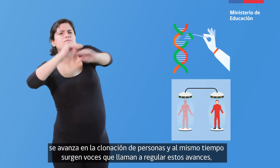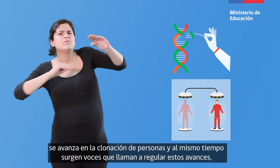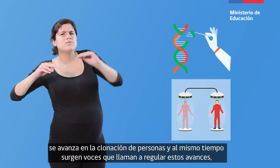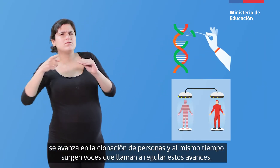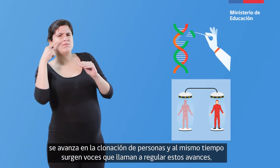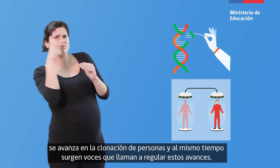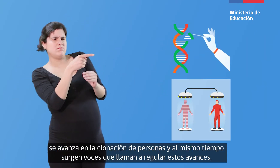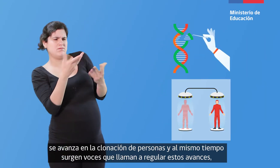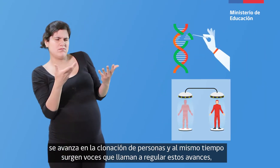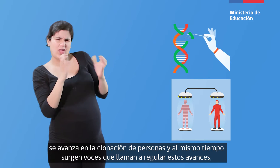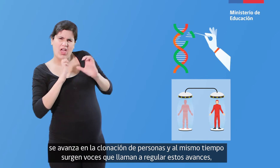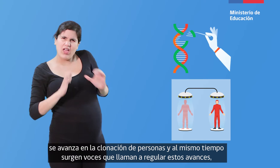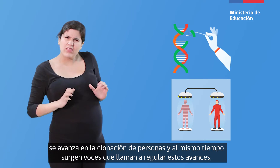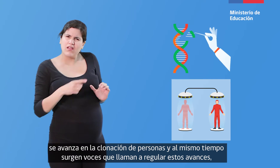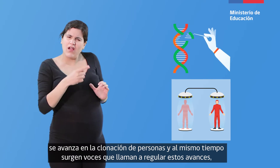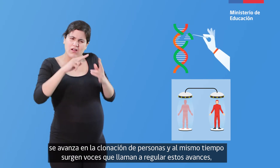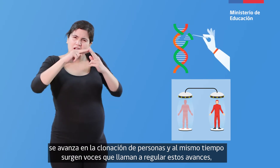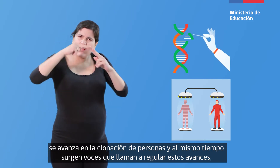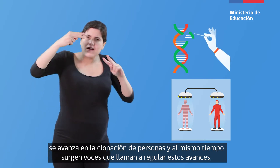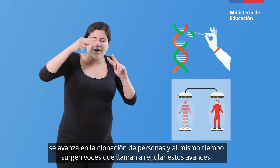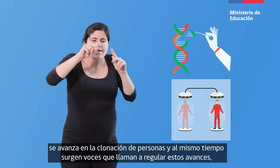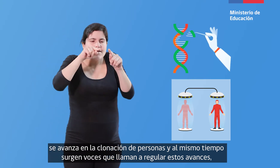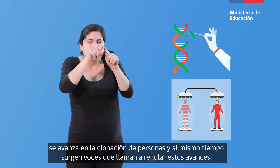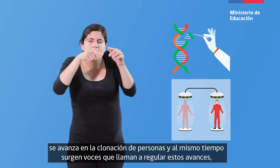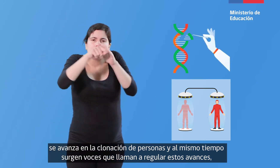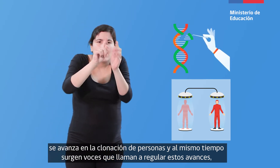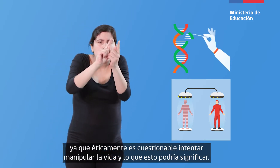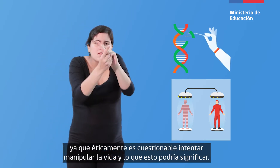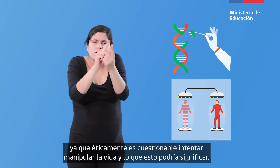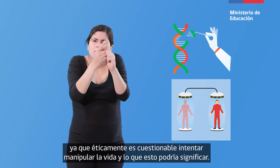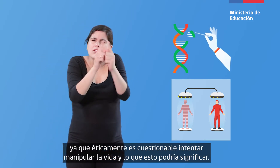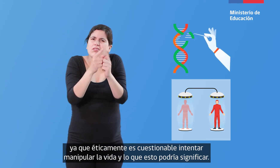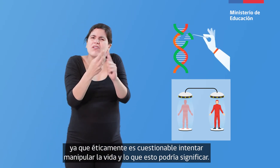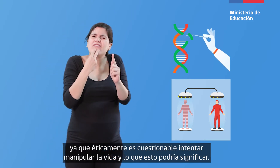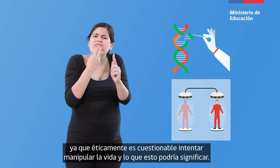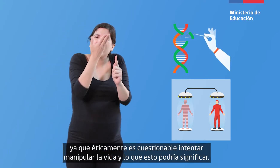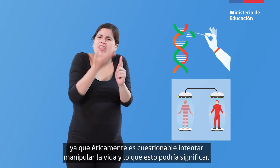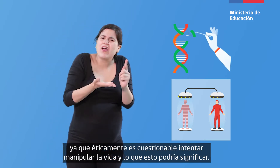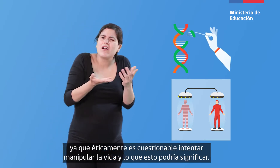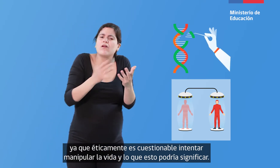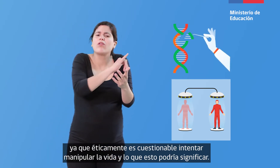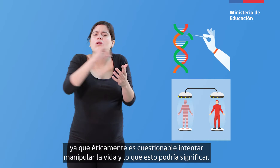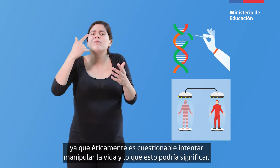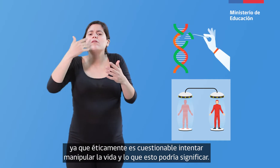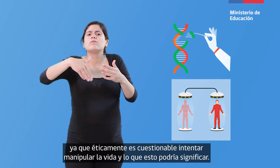al mismo tiempo surgen voces que llaman a regular estos avances. Ya que éticamente es cuestionable intentar